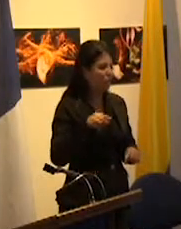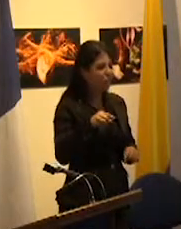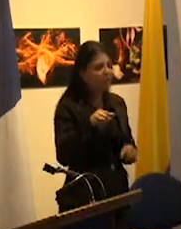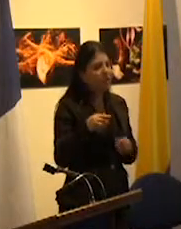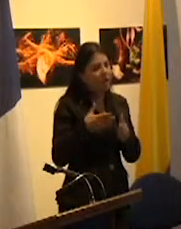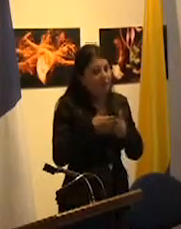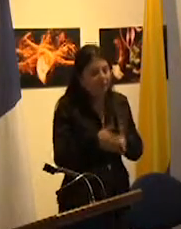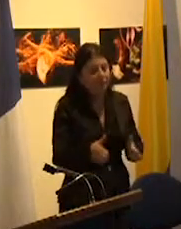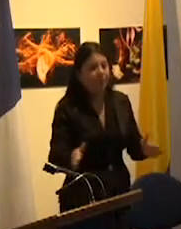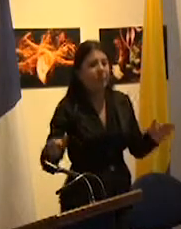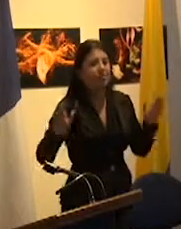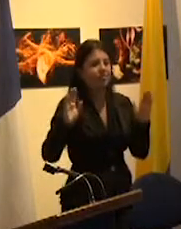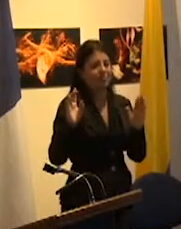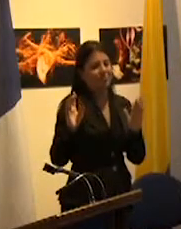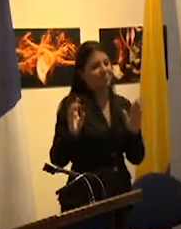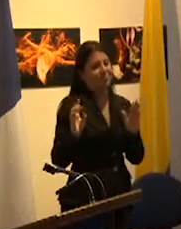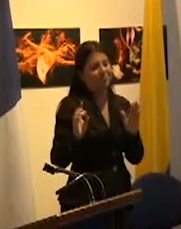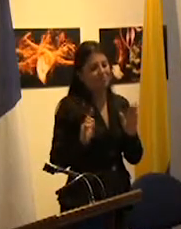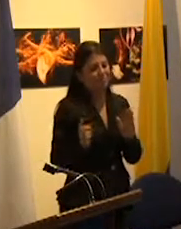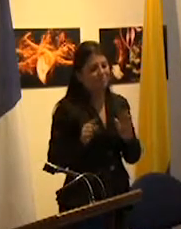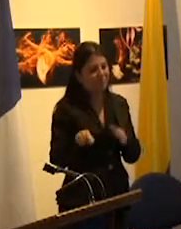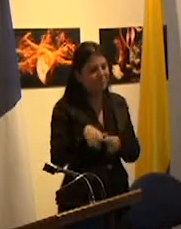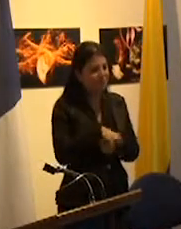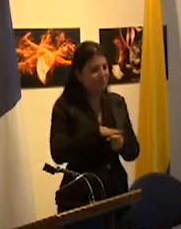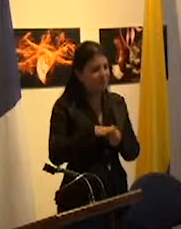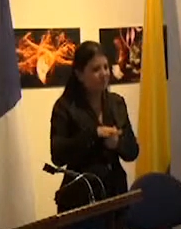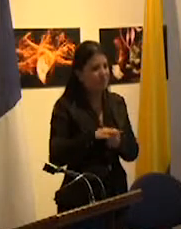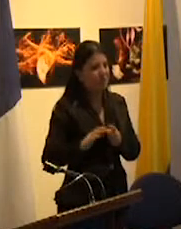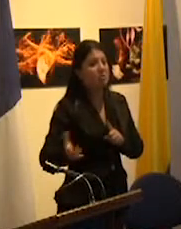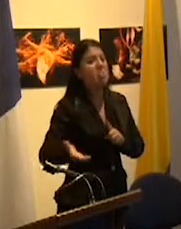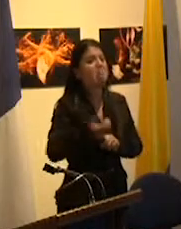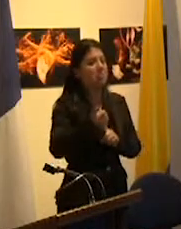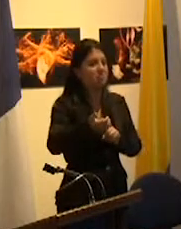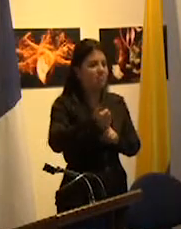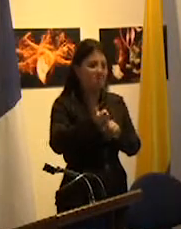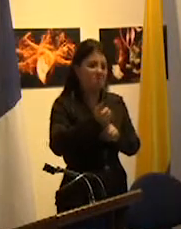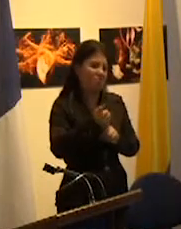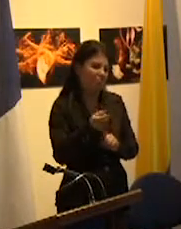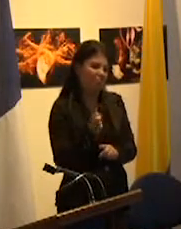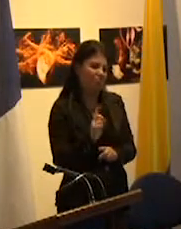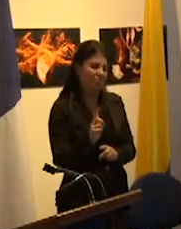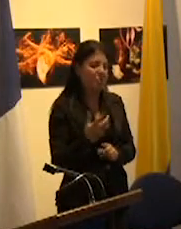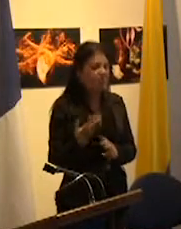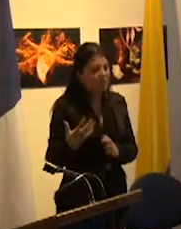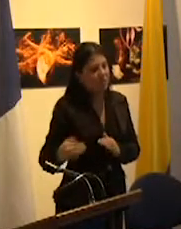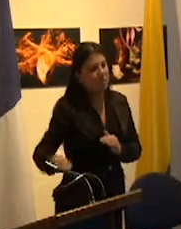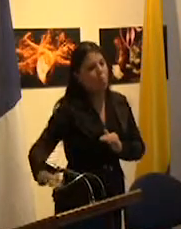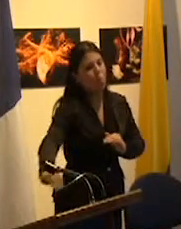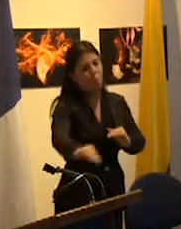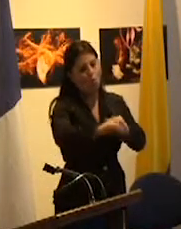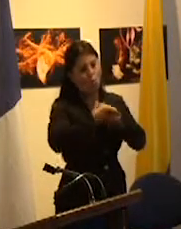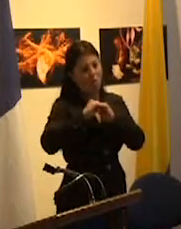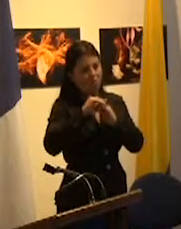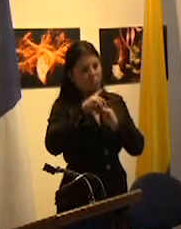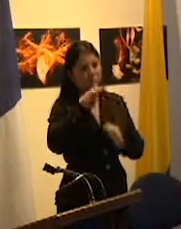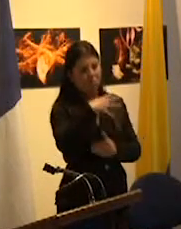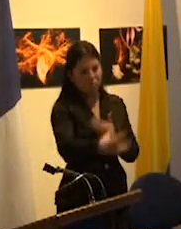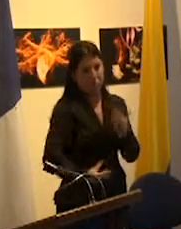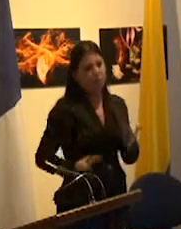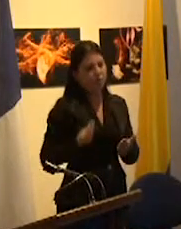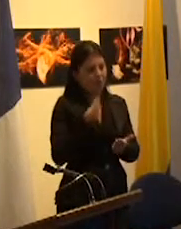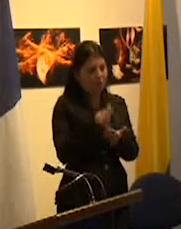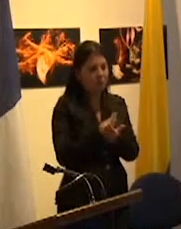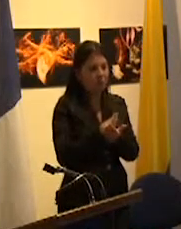abriendo un camino de logros es una cuestión que está promoviendo una igualdad de resultados allí